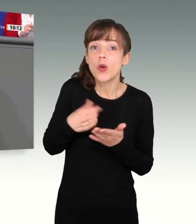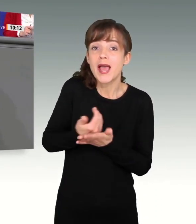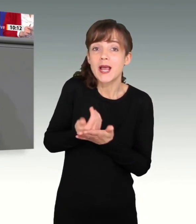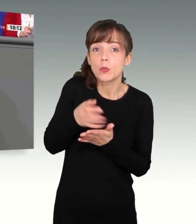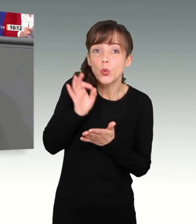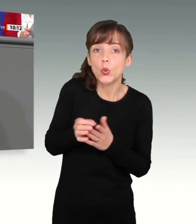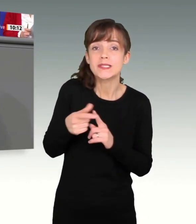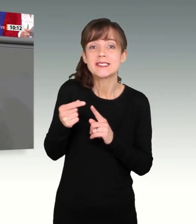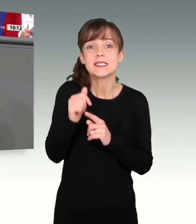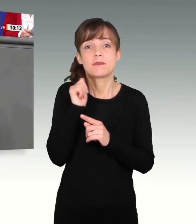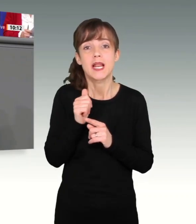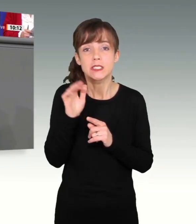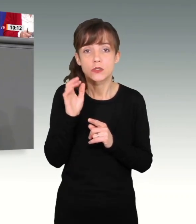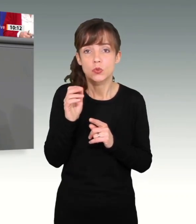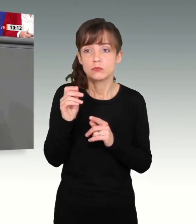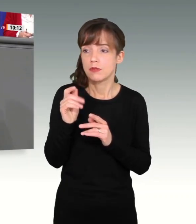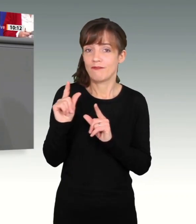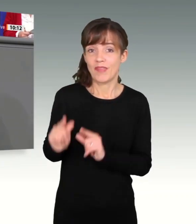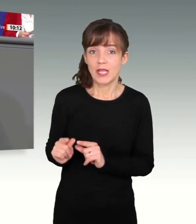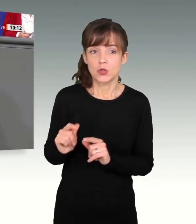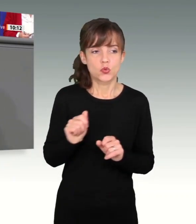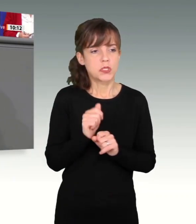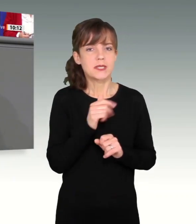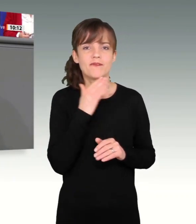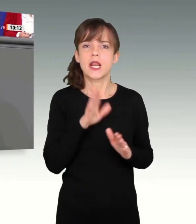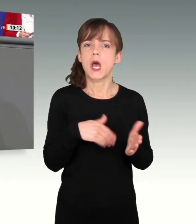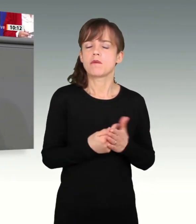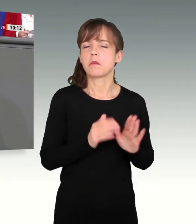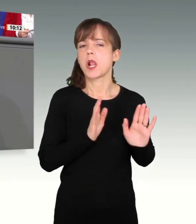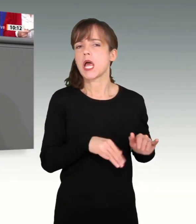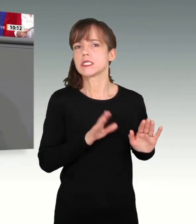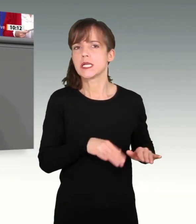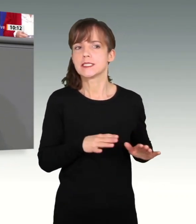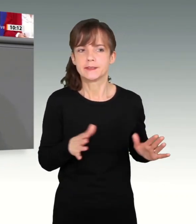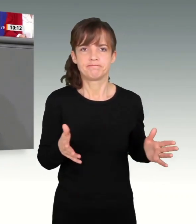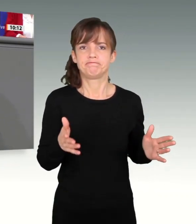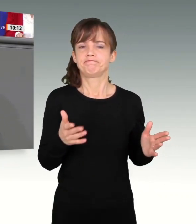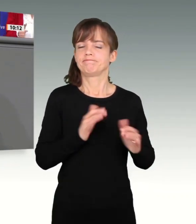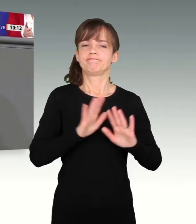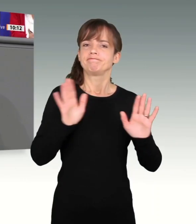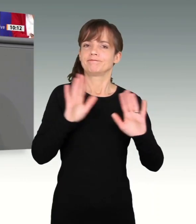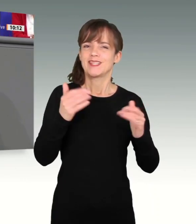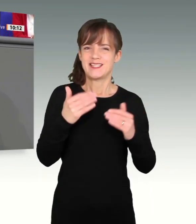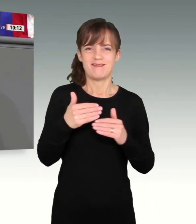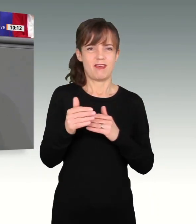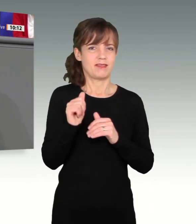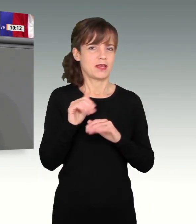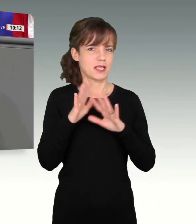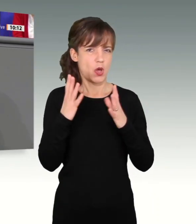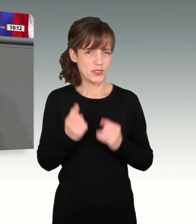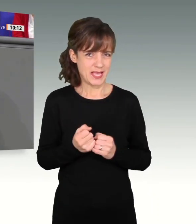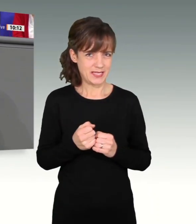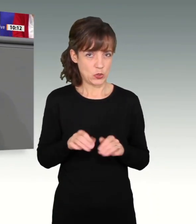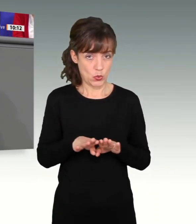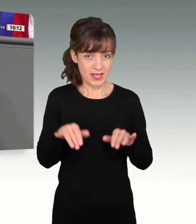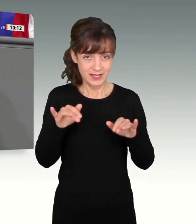Zinsbelastungen für die öffentlichen Haushalte. Dafür schaffen wir jetzt die Grundlage mit dem vorliegenden Nachtragshaushalt und dann im neuen Jahr